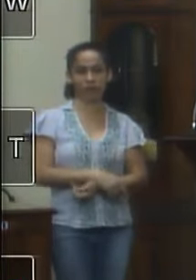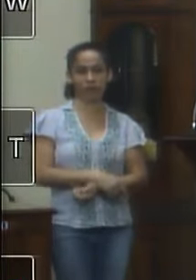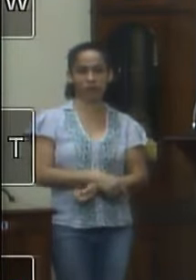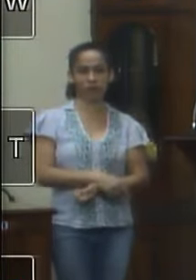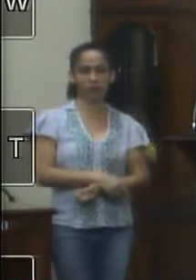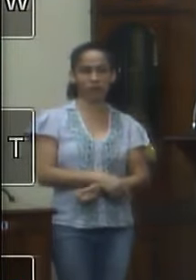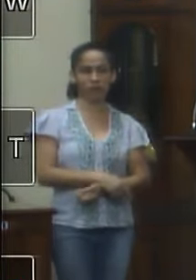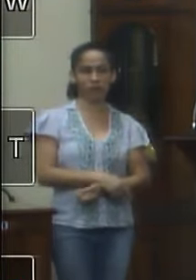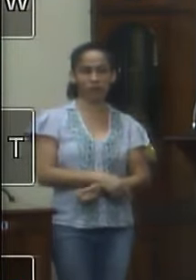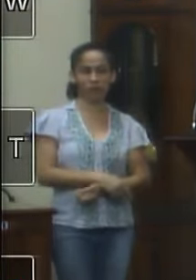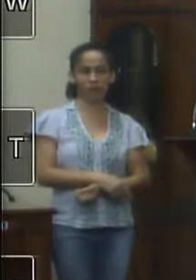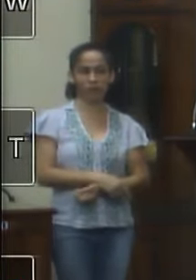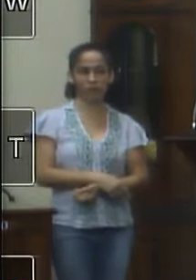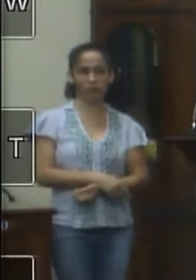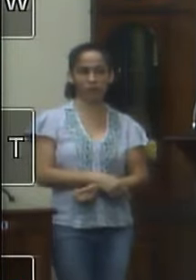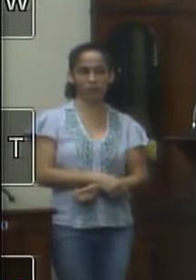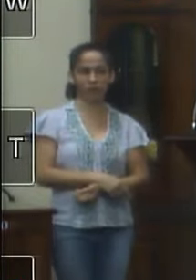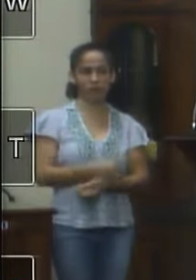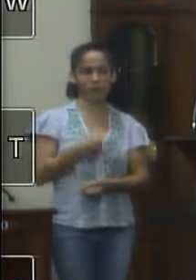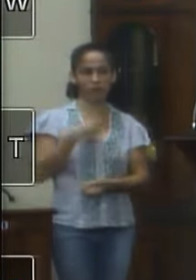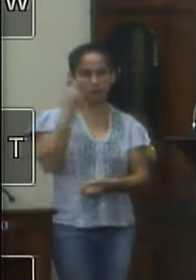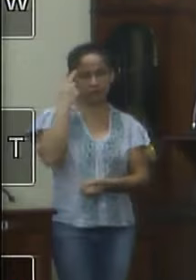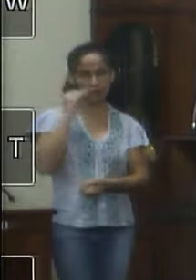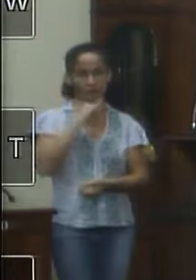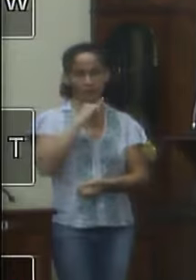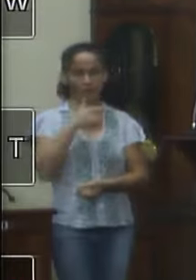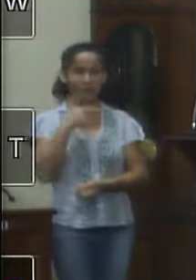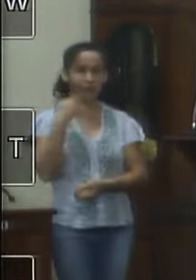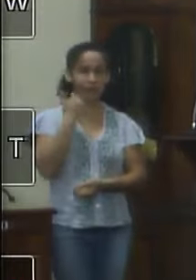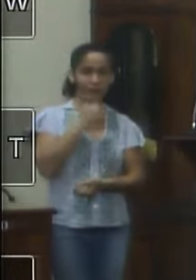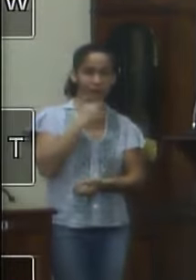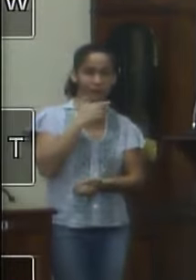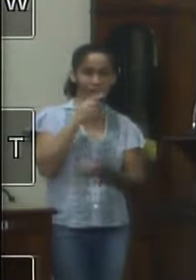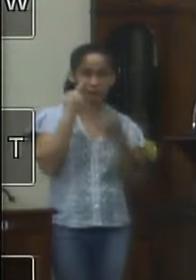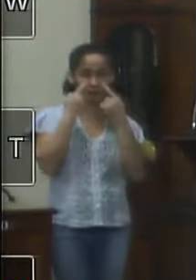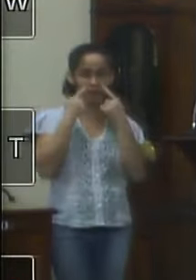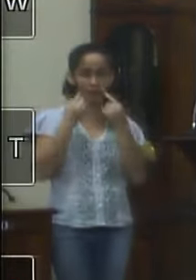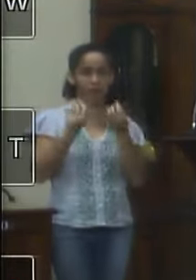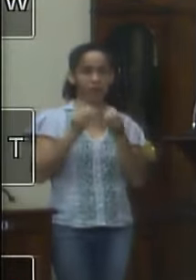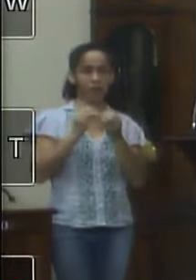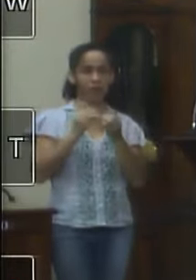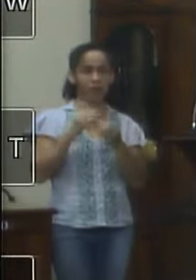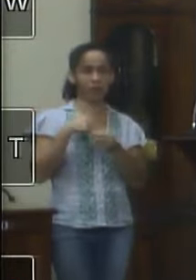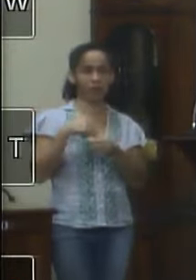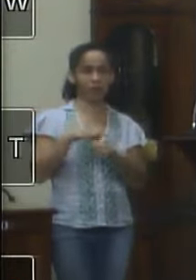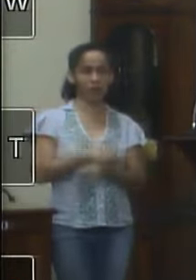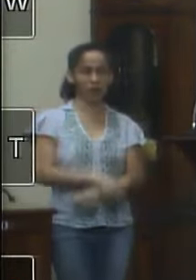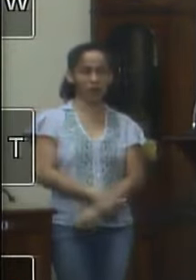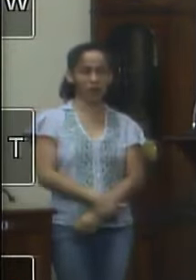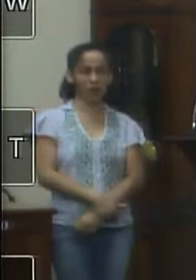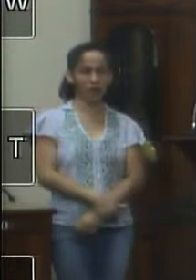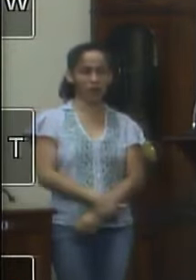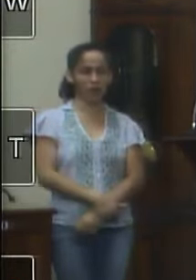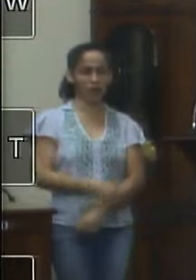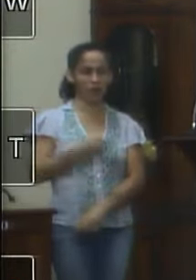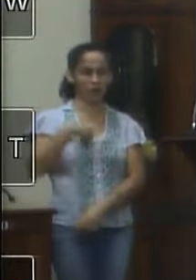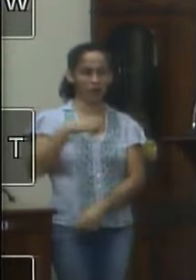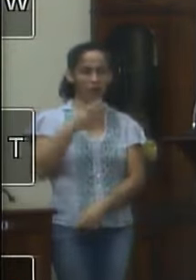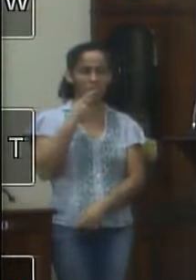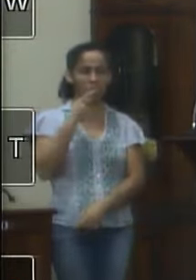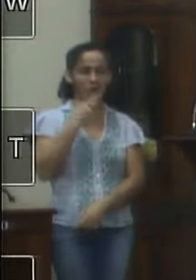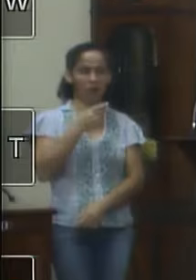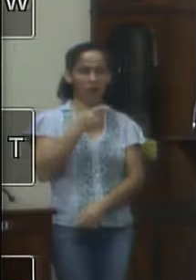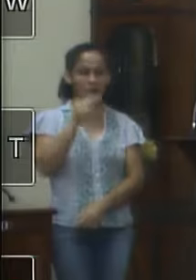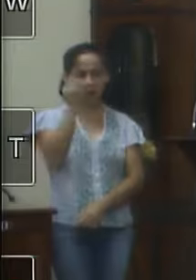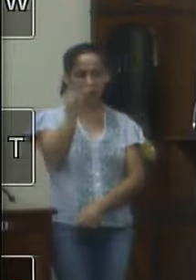eu não sabia se eu ria se eu chorava ou se eu ia lá entende e essa